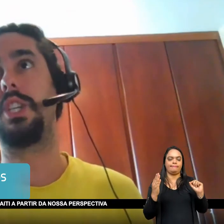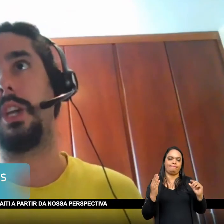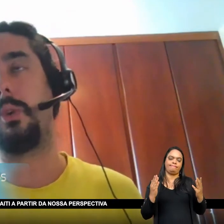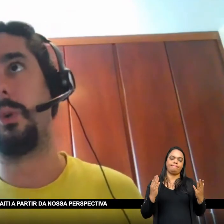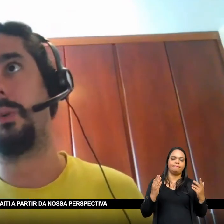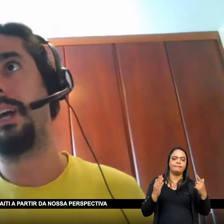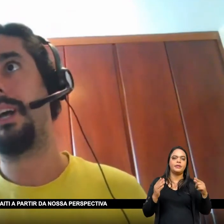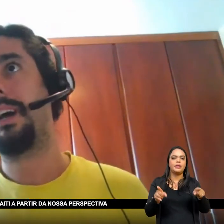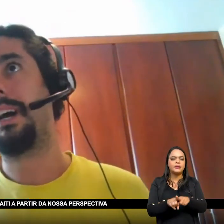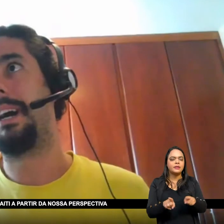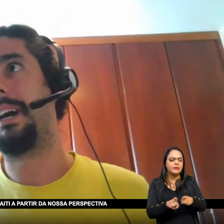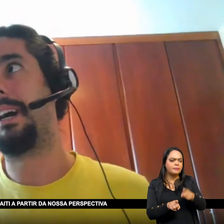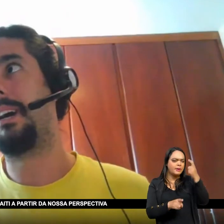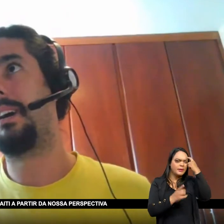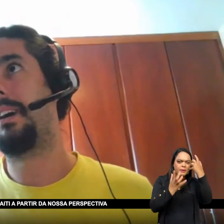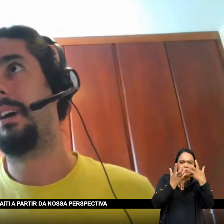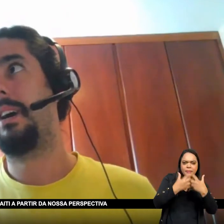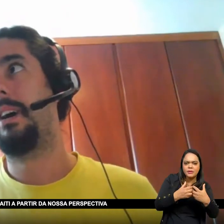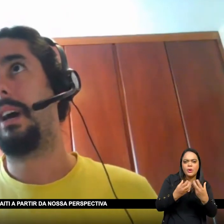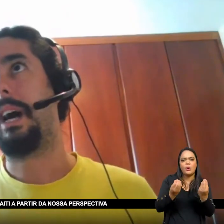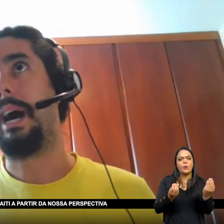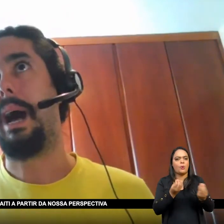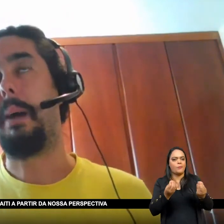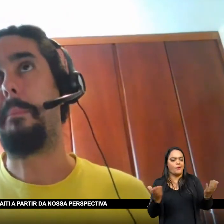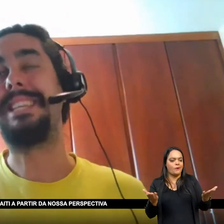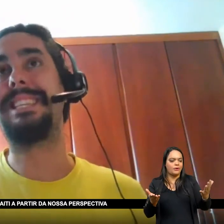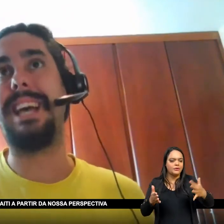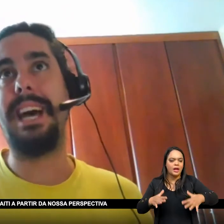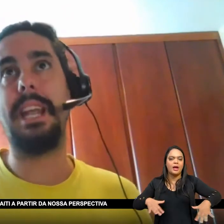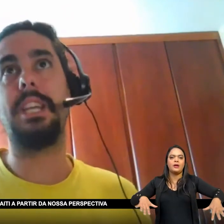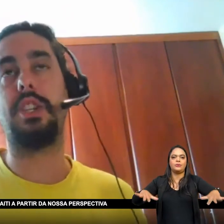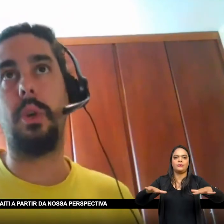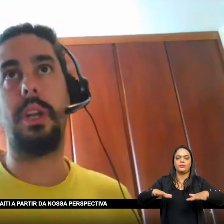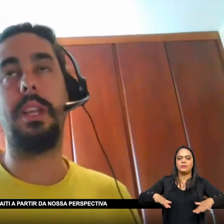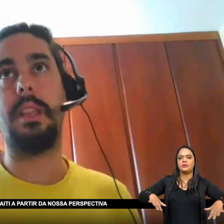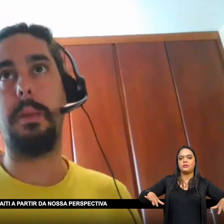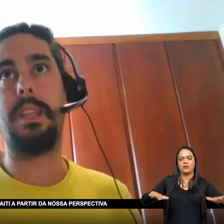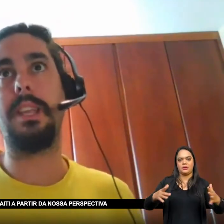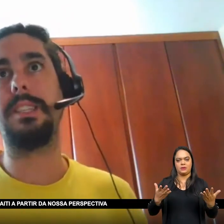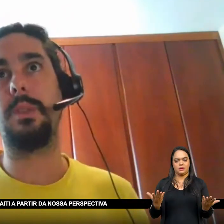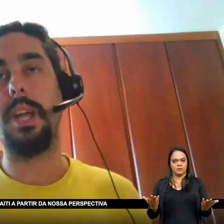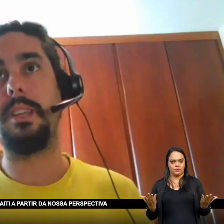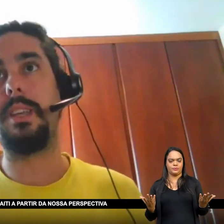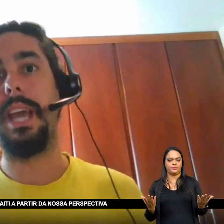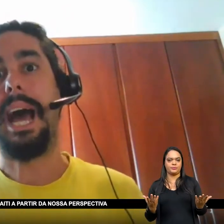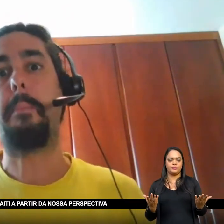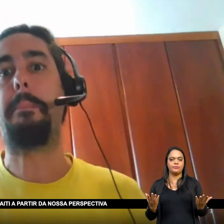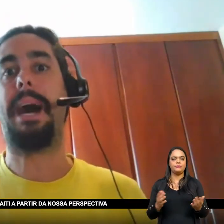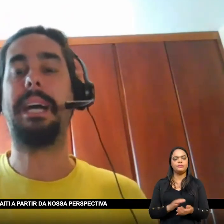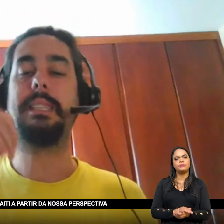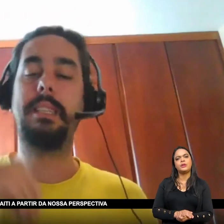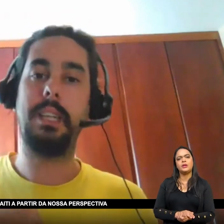como você chegou A pensar A história Da independência Do Haiti A partir